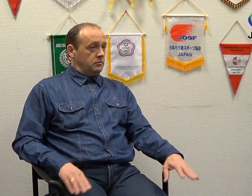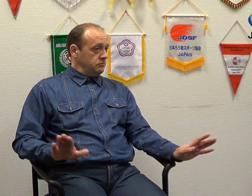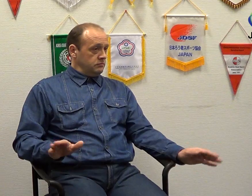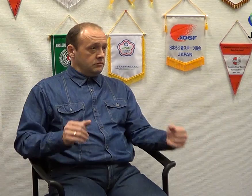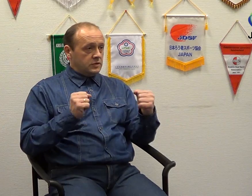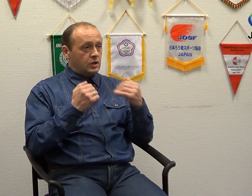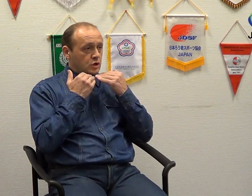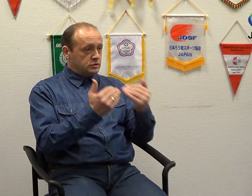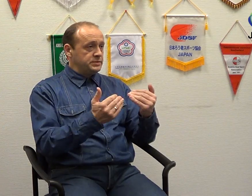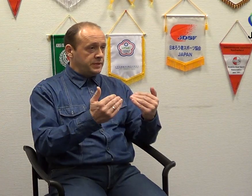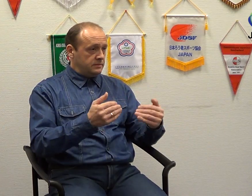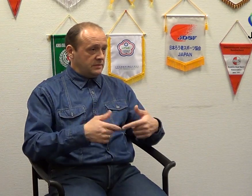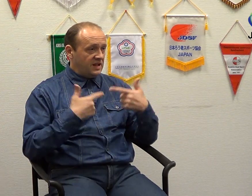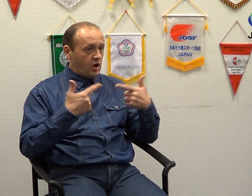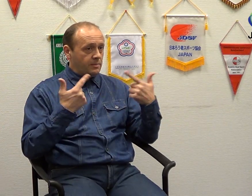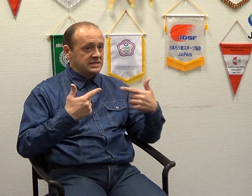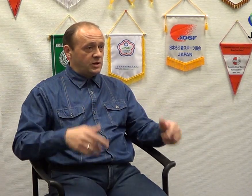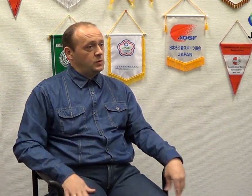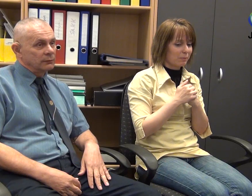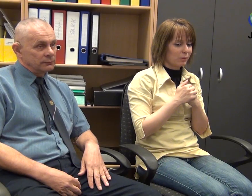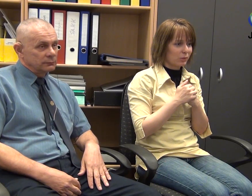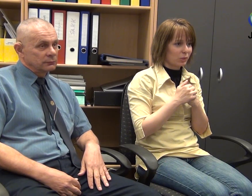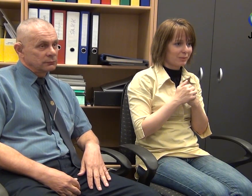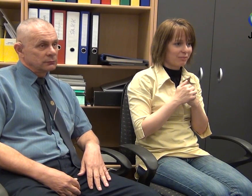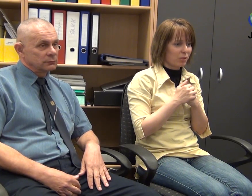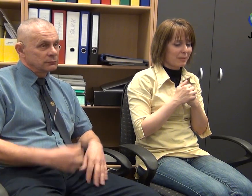Nagyon szépen köszönjük az információt!